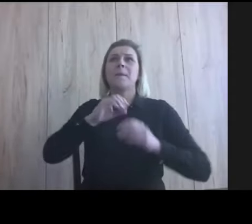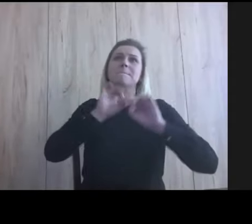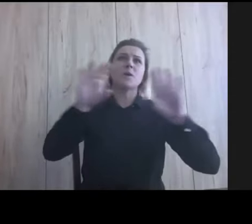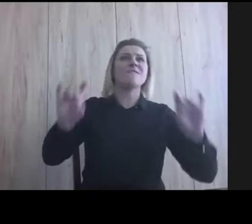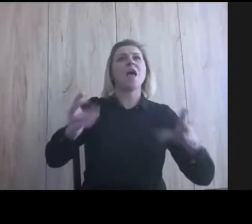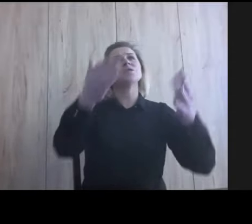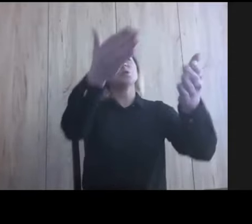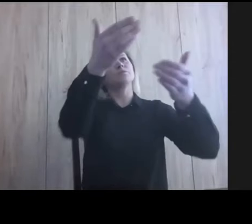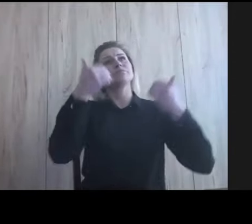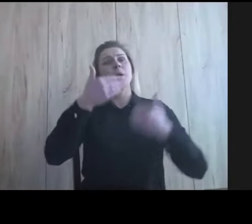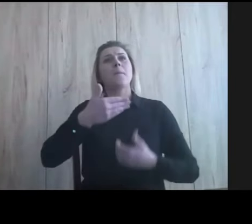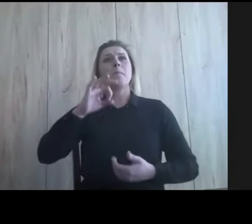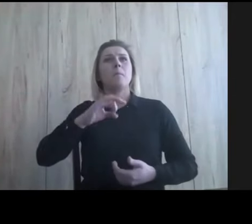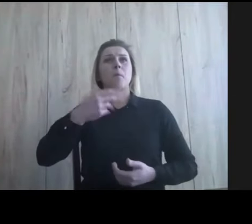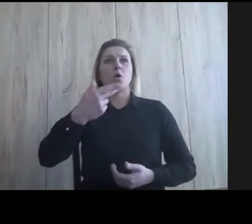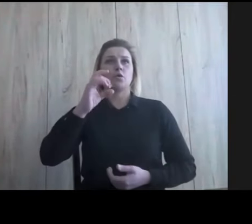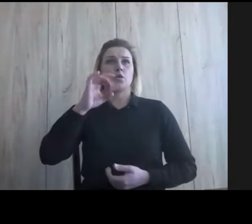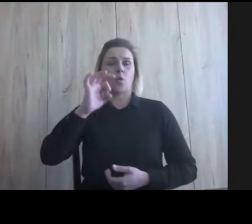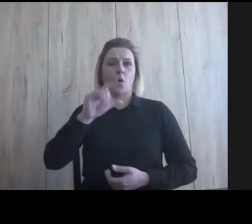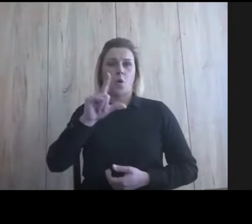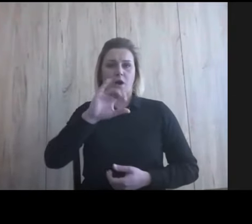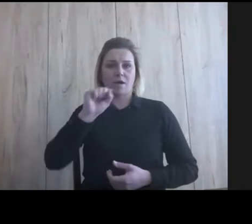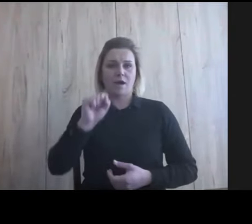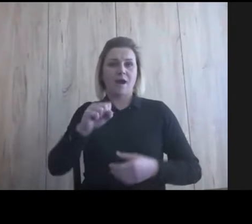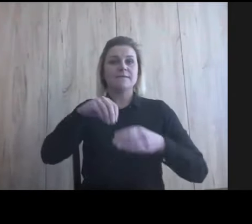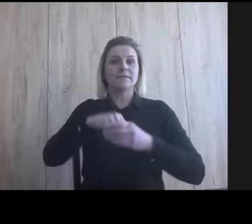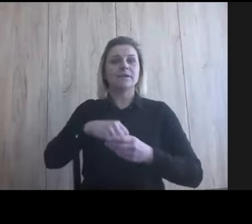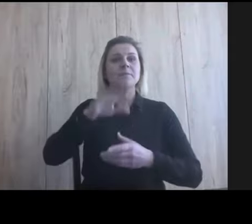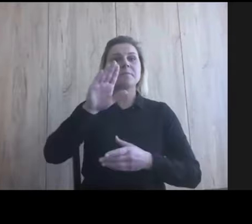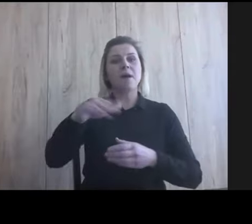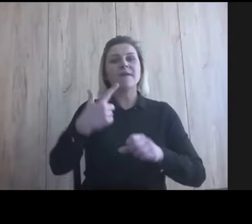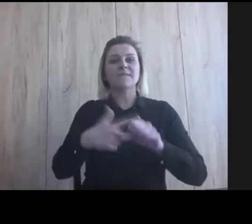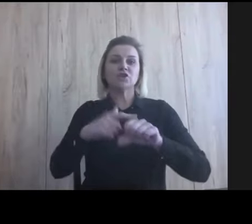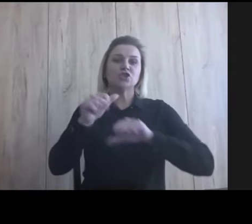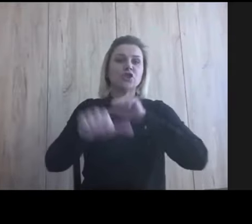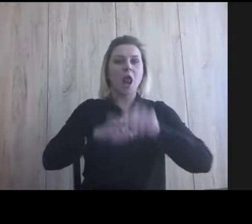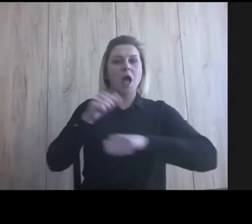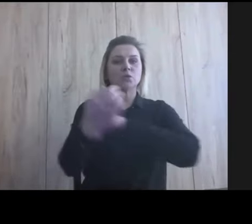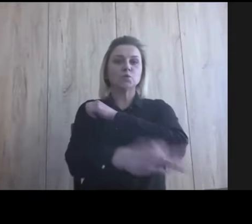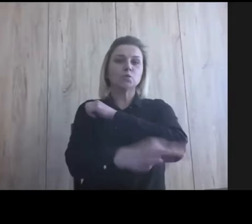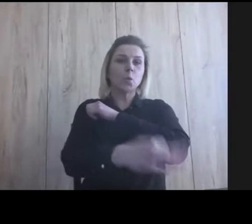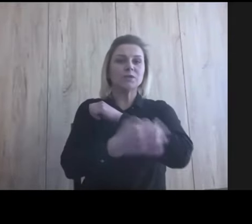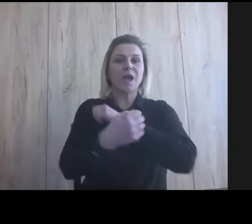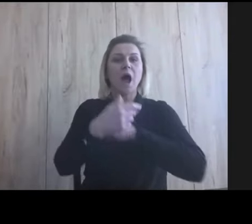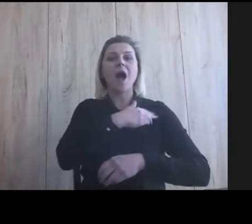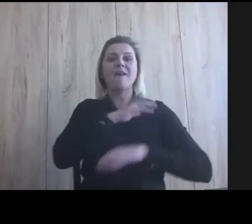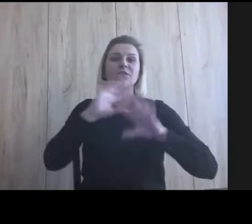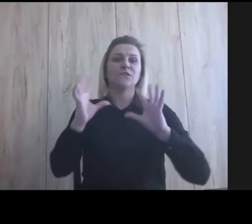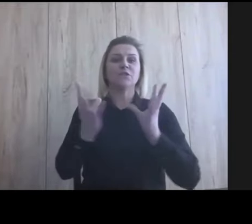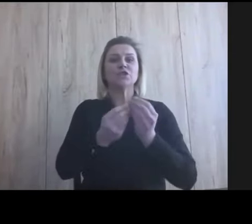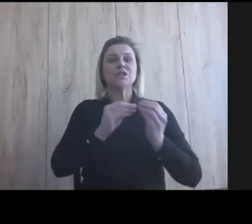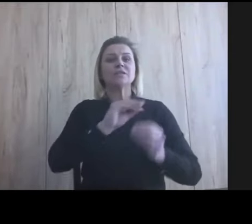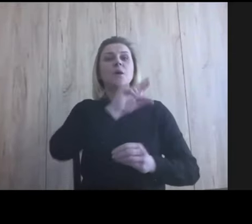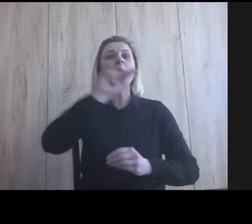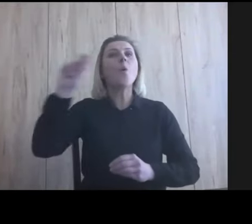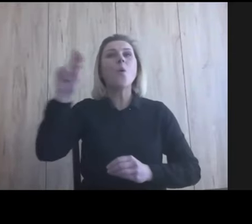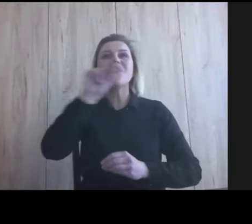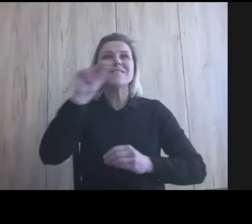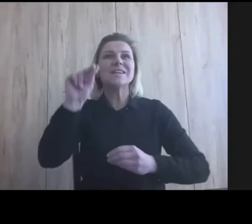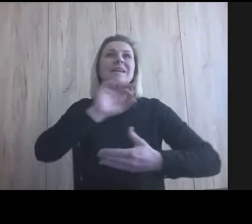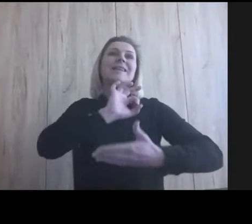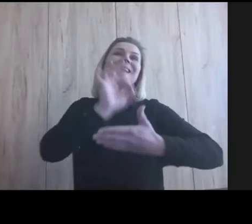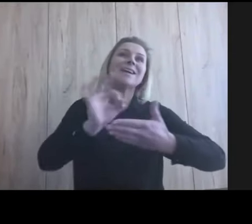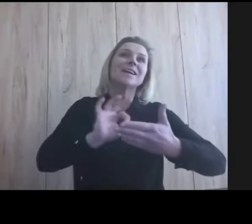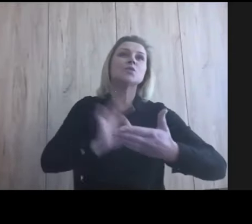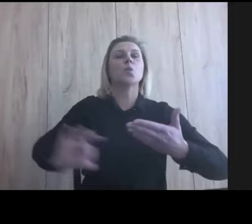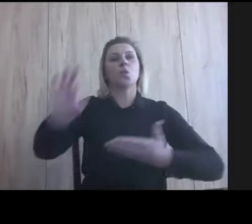Niech przyjedzie profesor, niech ma tam 20 lat za sobą studiów i mówmy do niego narysuj kółko i potem co